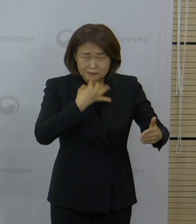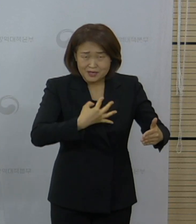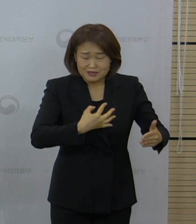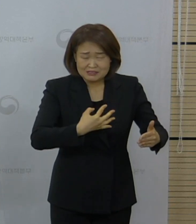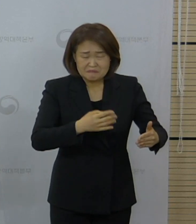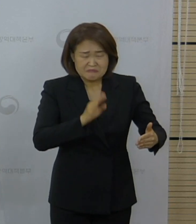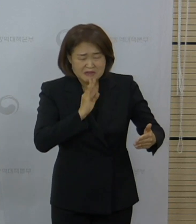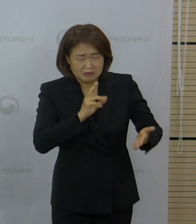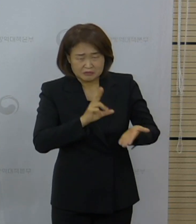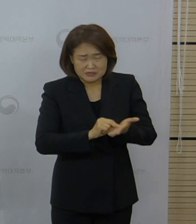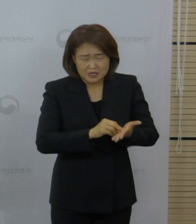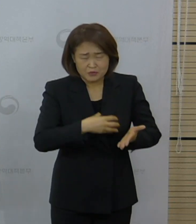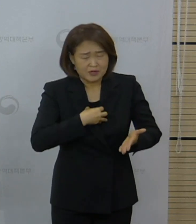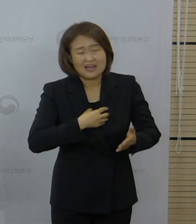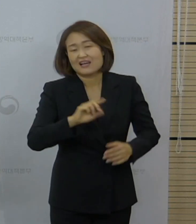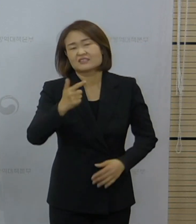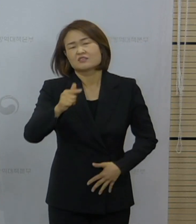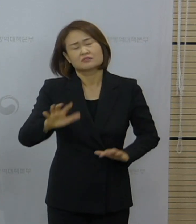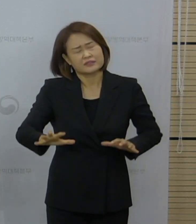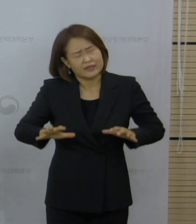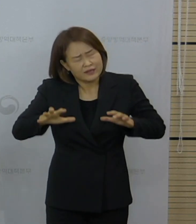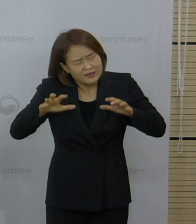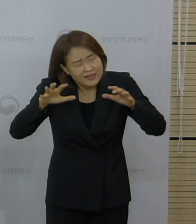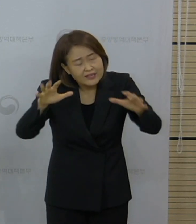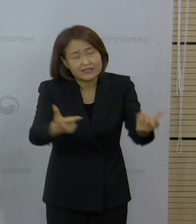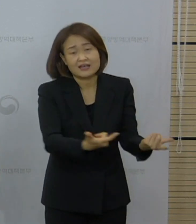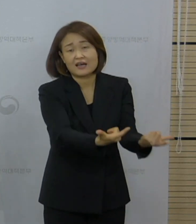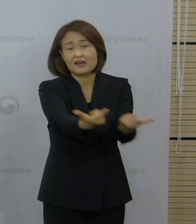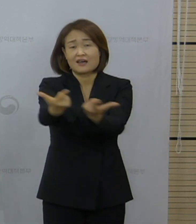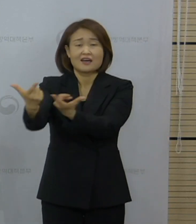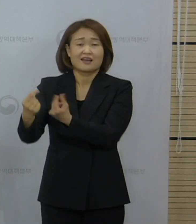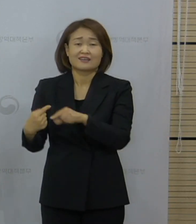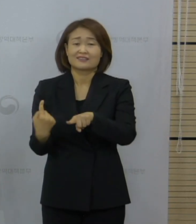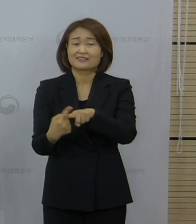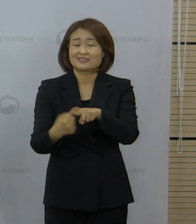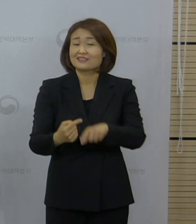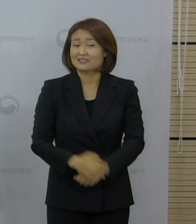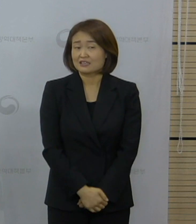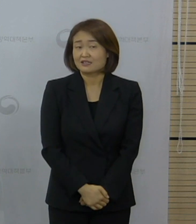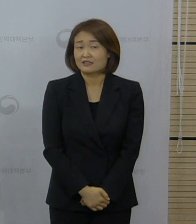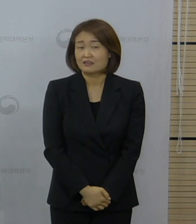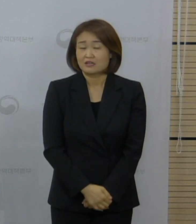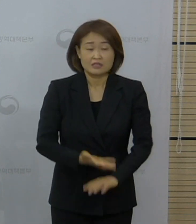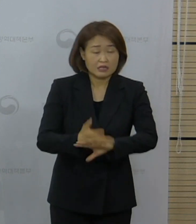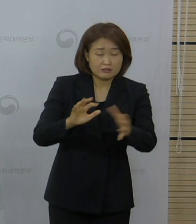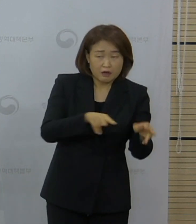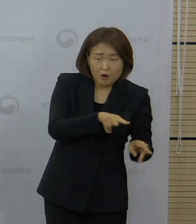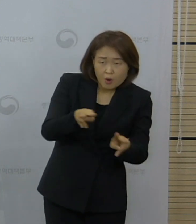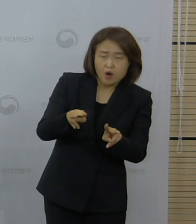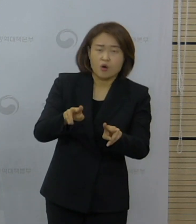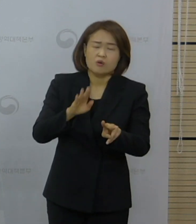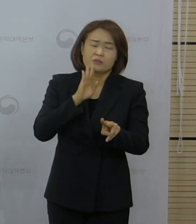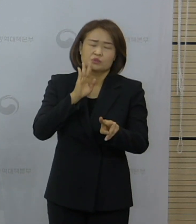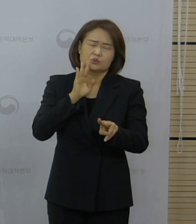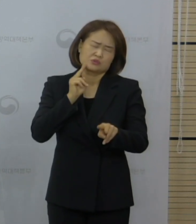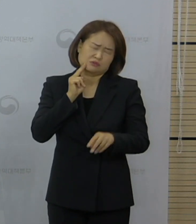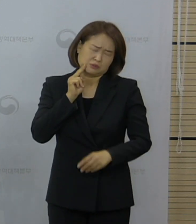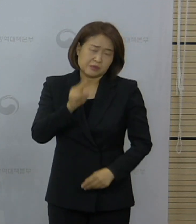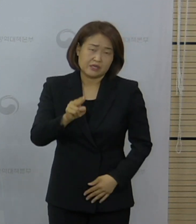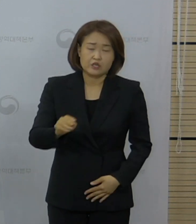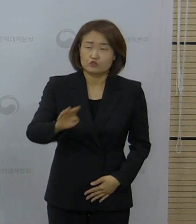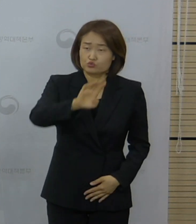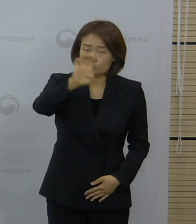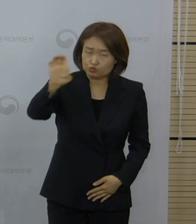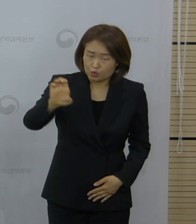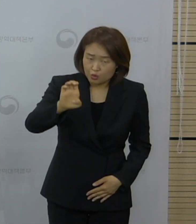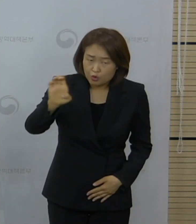확산되는 추세에 있습니다. 지금 그 변이 바이러스에 대한 문제는 상당히 심각하게 보고 있습니다. 왜냐하면 유럽이라든가 아니면